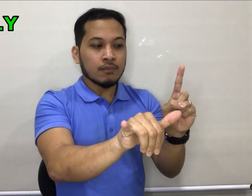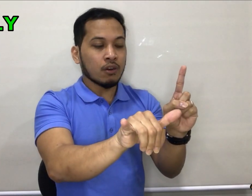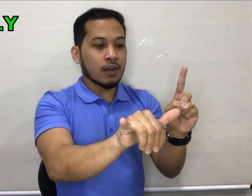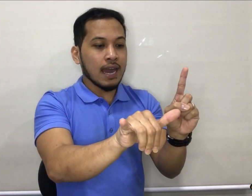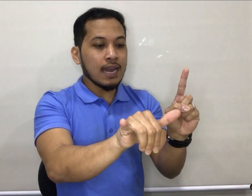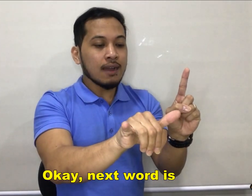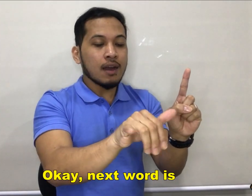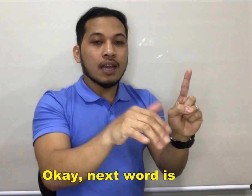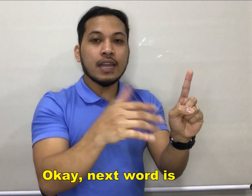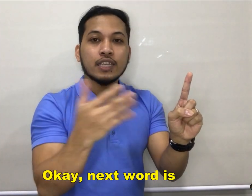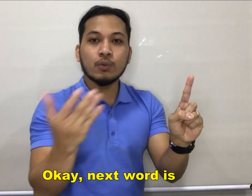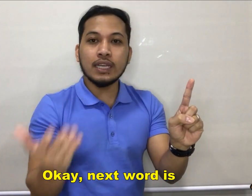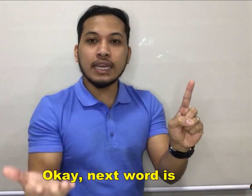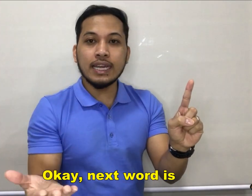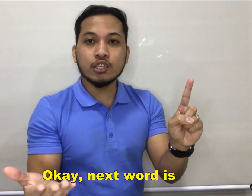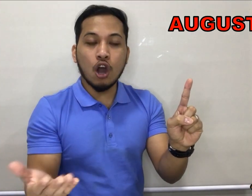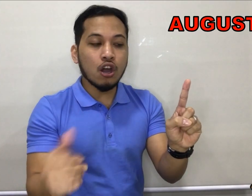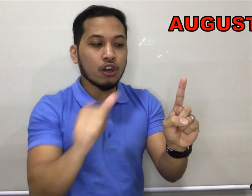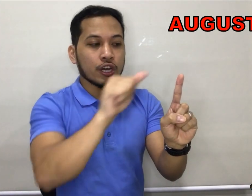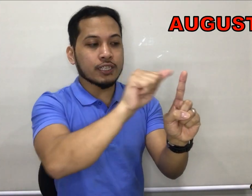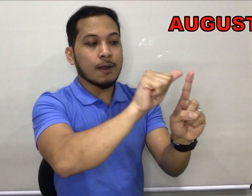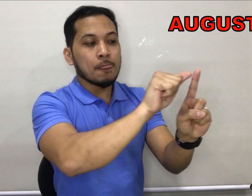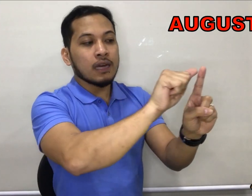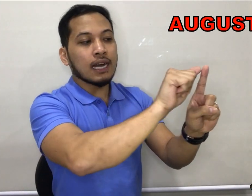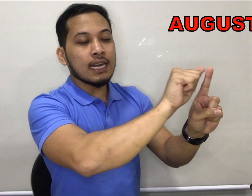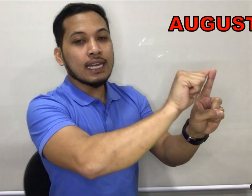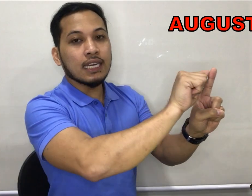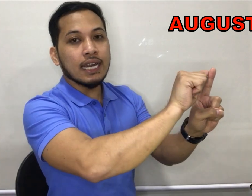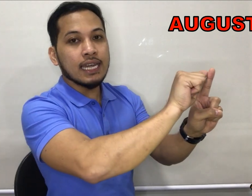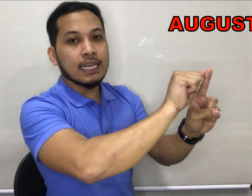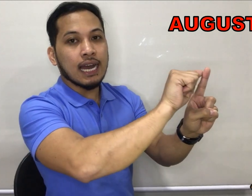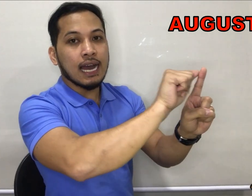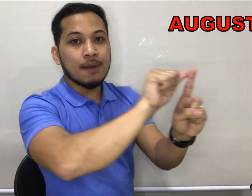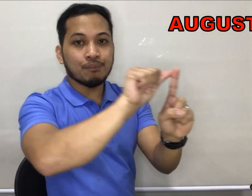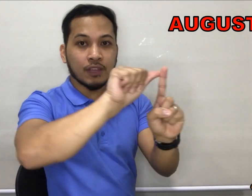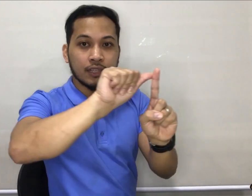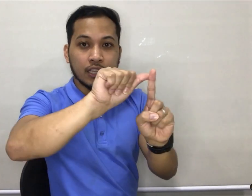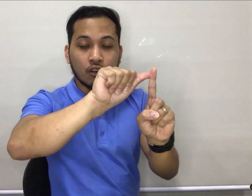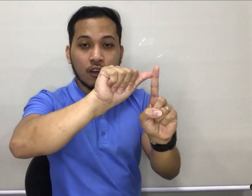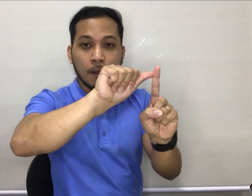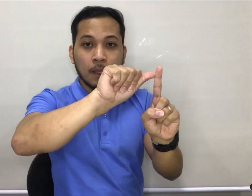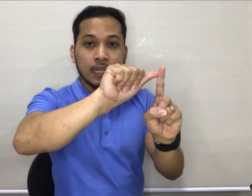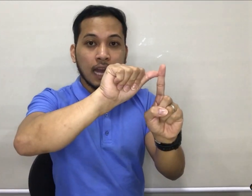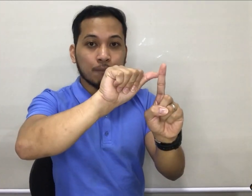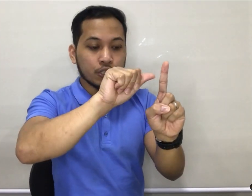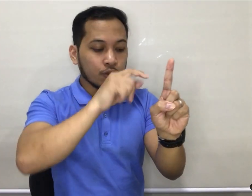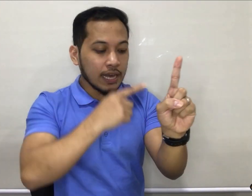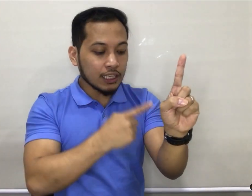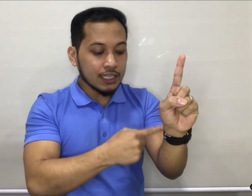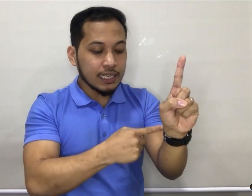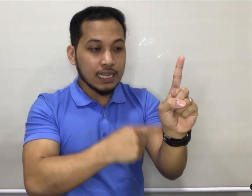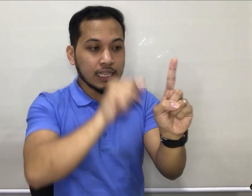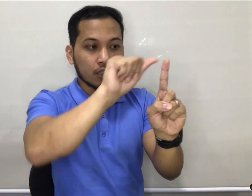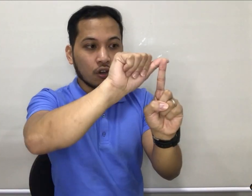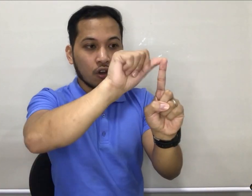Okay. Next word is August. August. Naka letter A ka dito. Tapos yung letter G na dito.